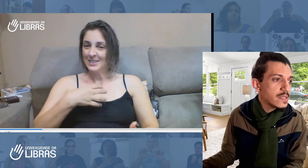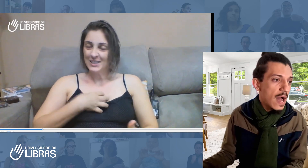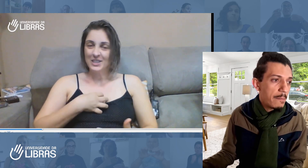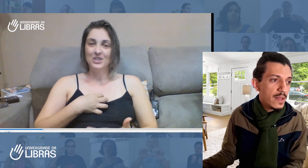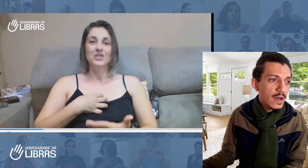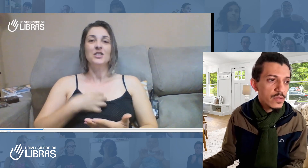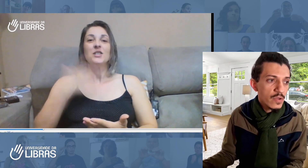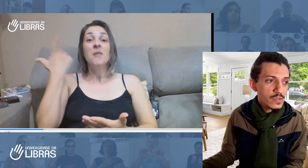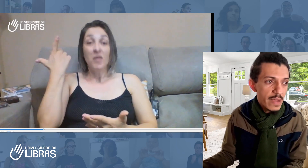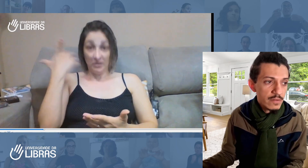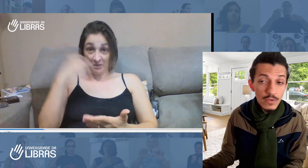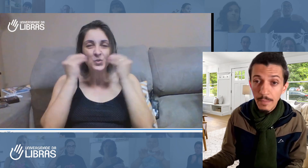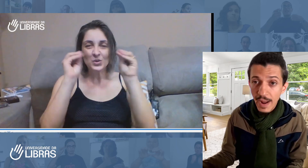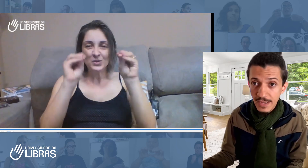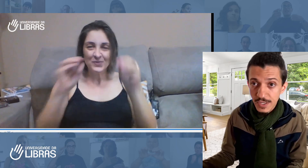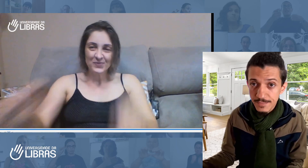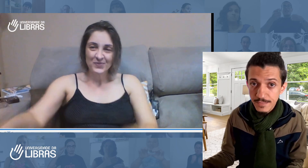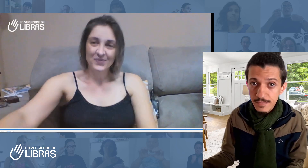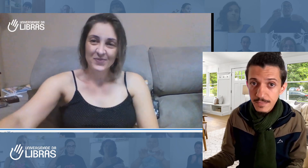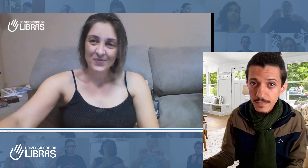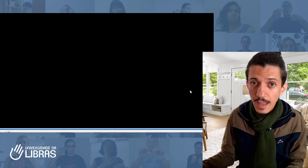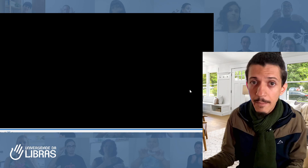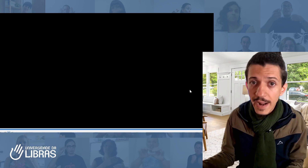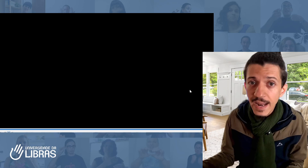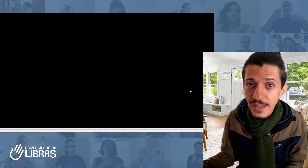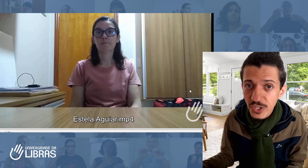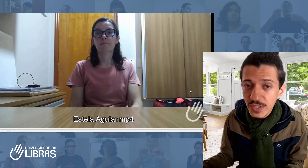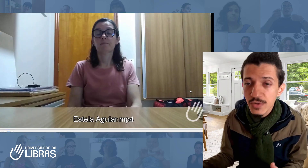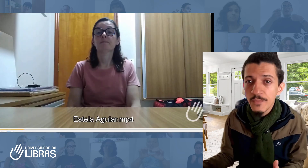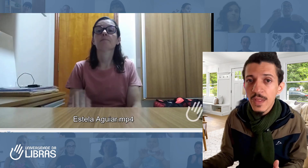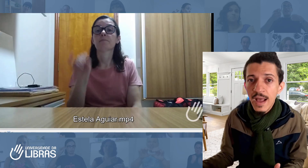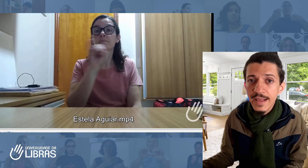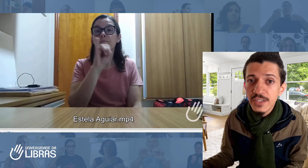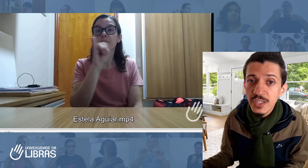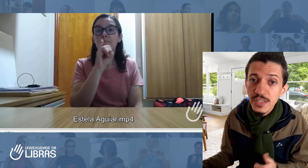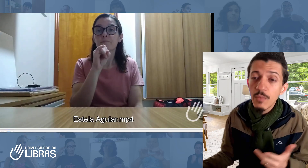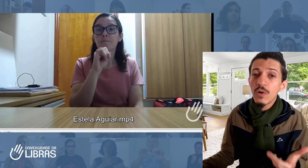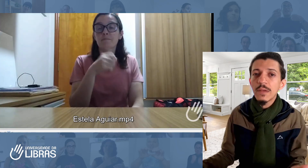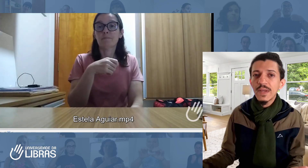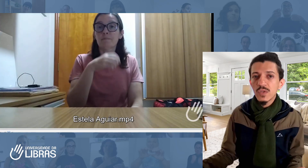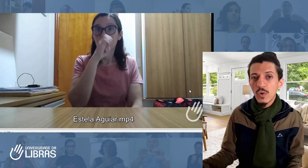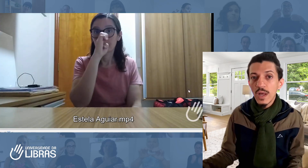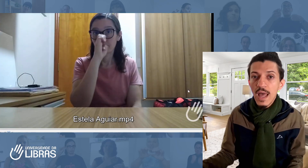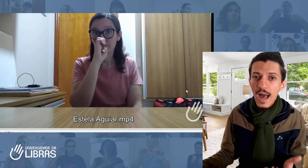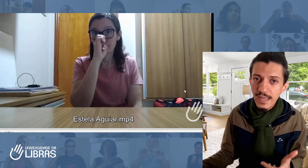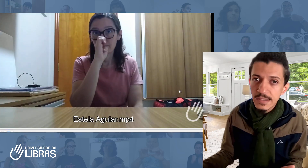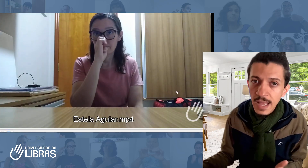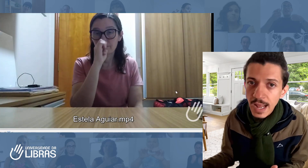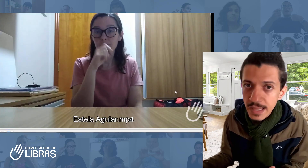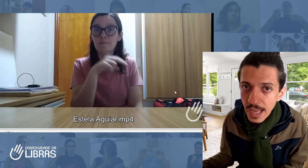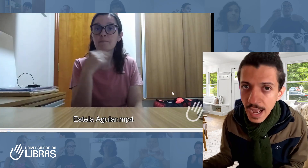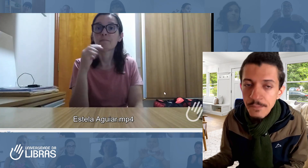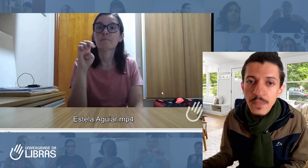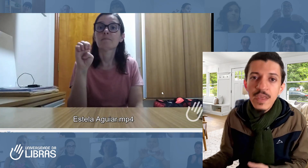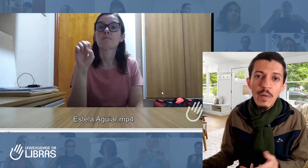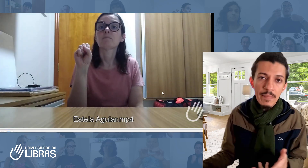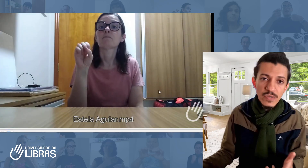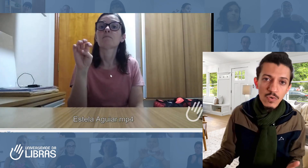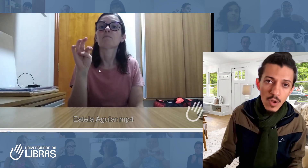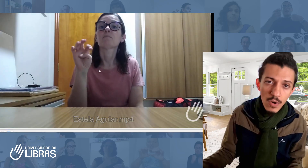aplicando o nosso método na prática. Para além disso, aqui a gente já tem uma outra pessoa, a Estela Aguiar, que é uma psicóloga,